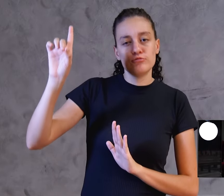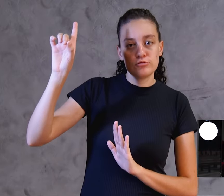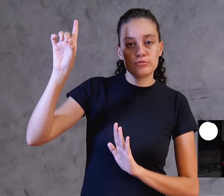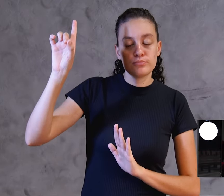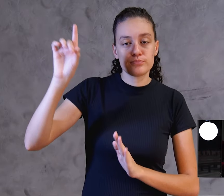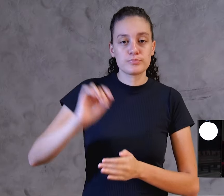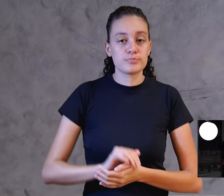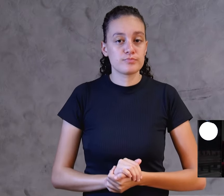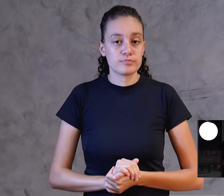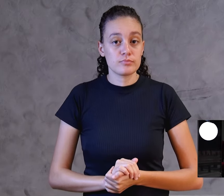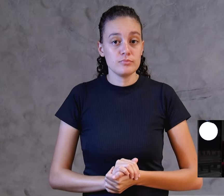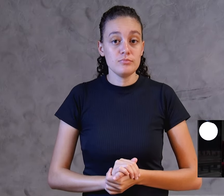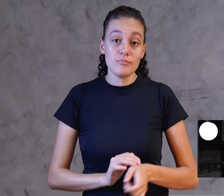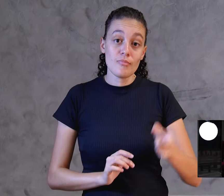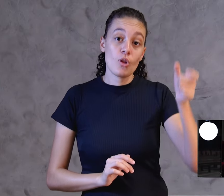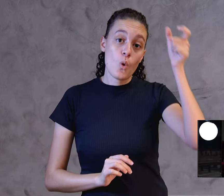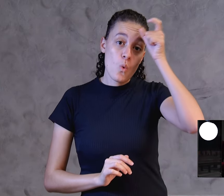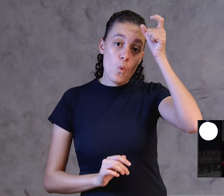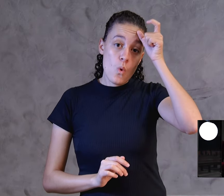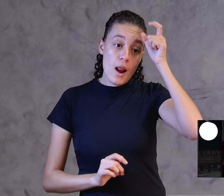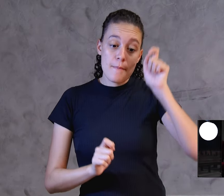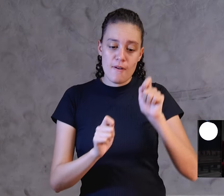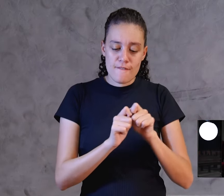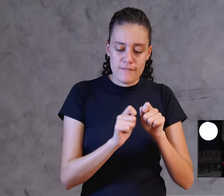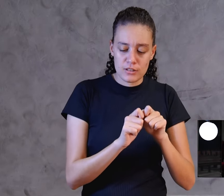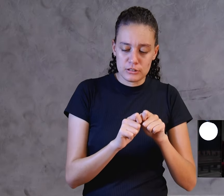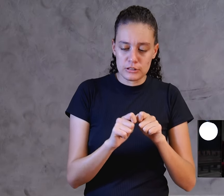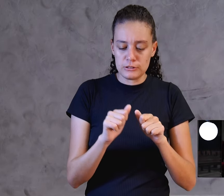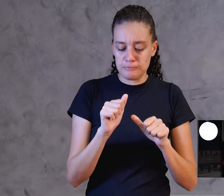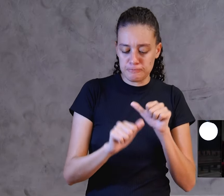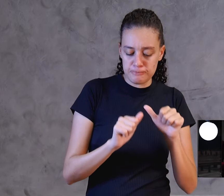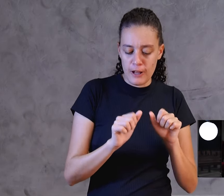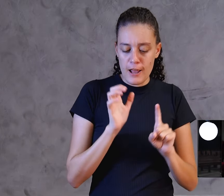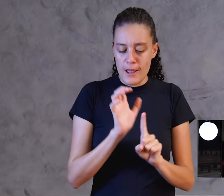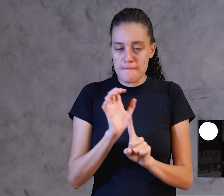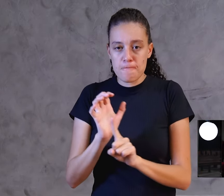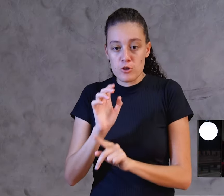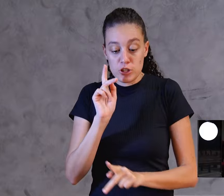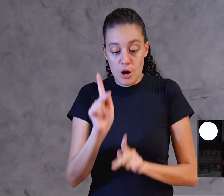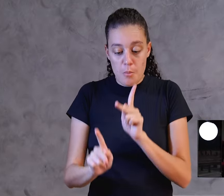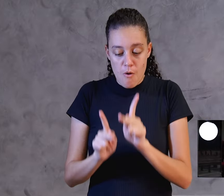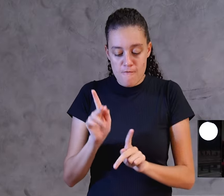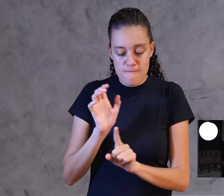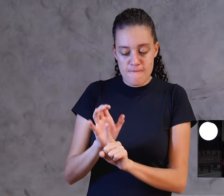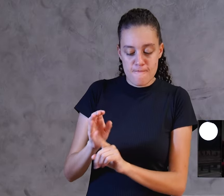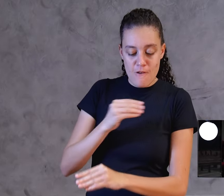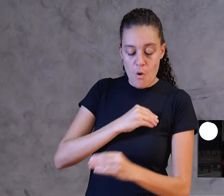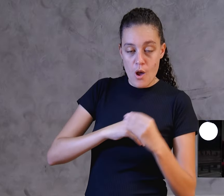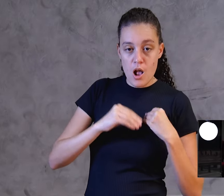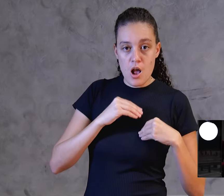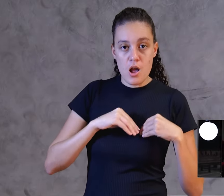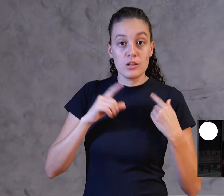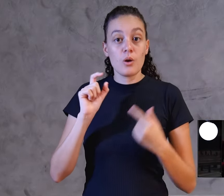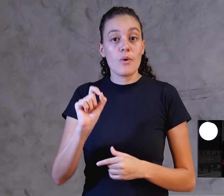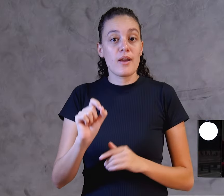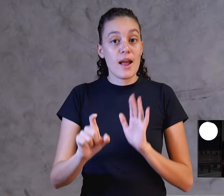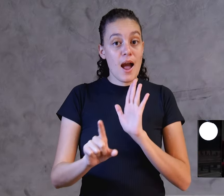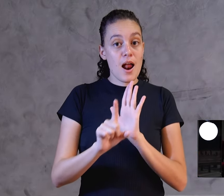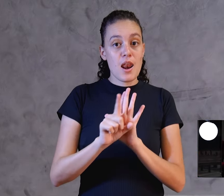Satanás, o inimigo pegando isso e trabalhando com o povo de Deus, ao pecar, a lei requer que ela seja punida,